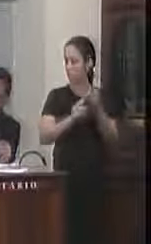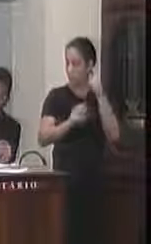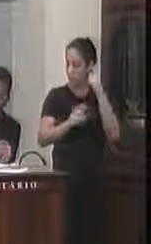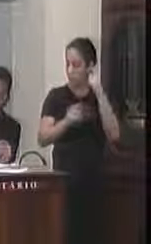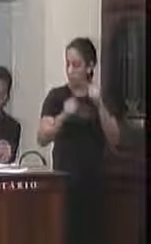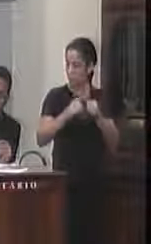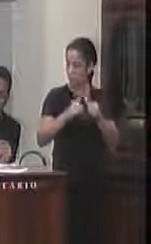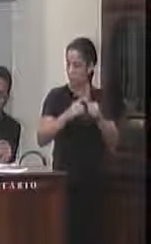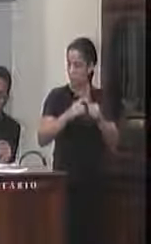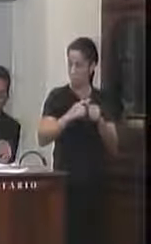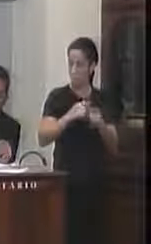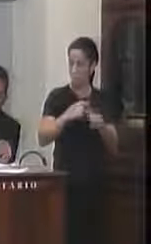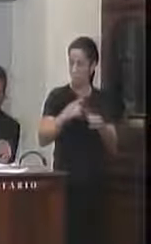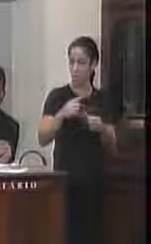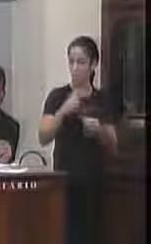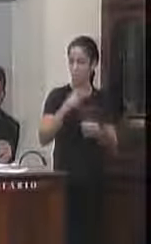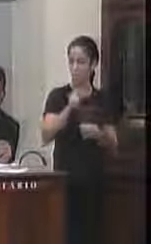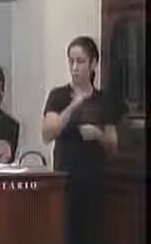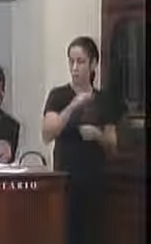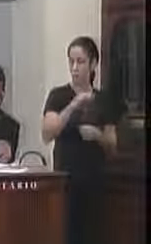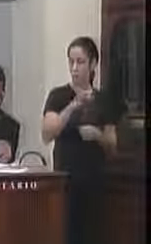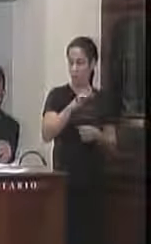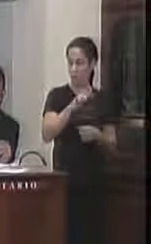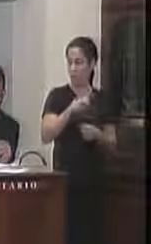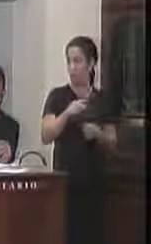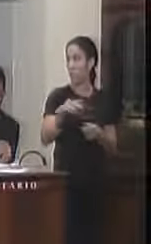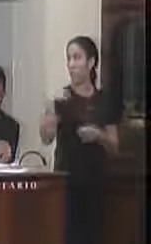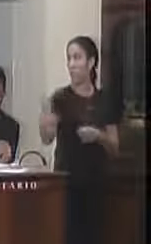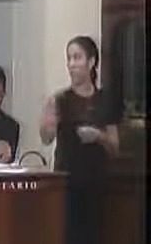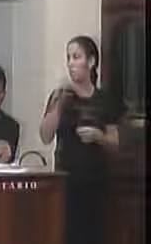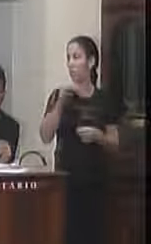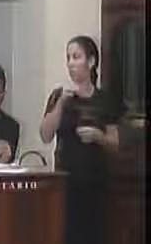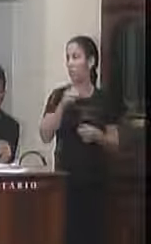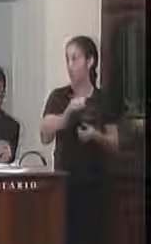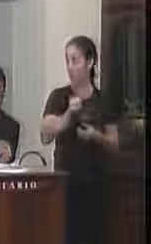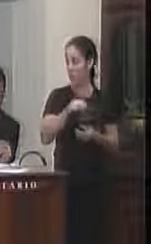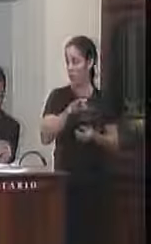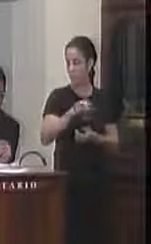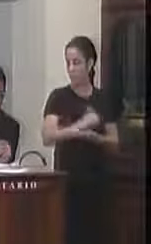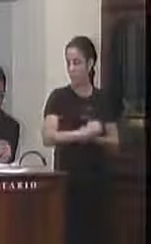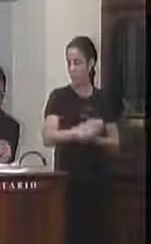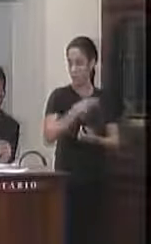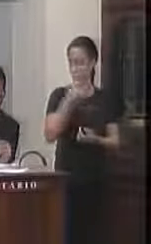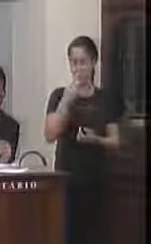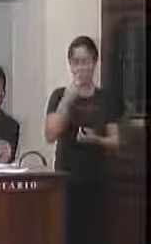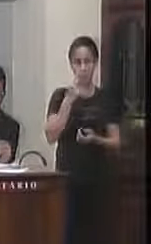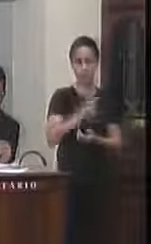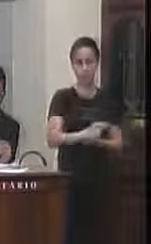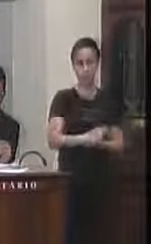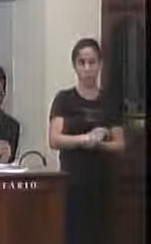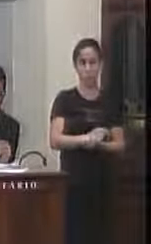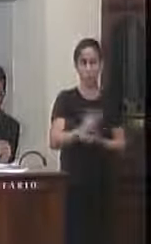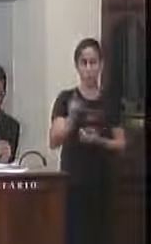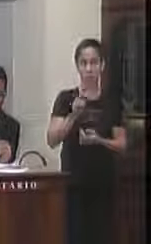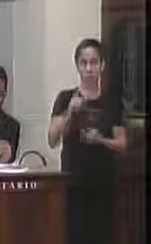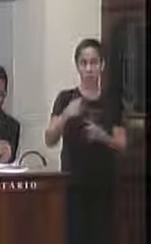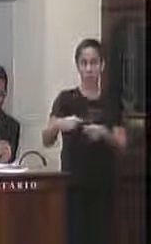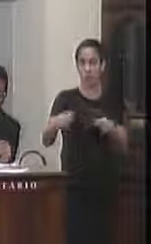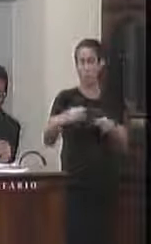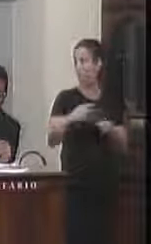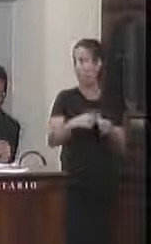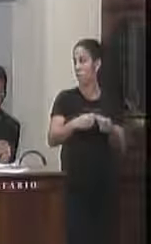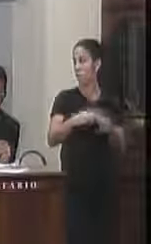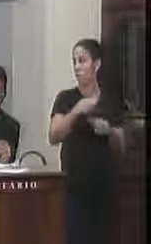primeira emenda é uma emenda aditiva do nobre vereador Fábio Antônio que nomeia o bairro São